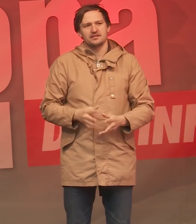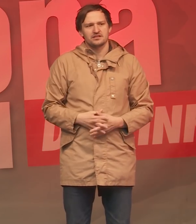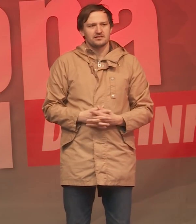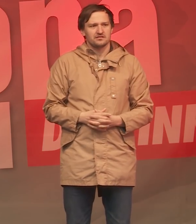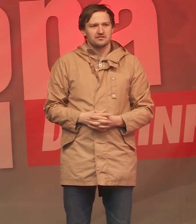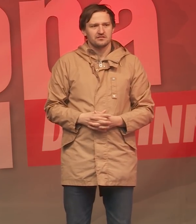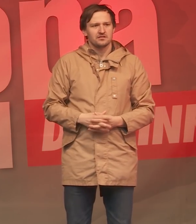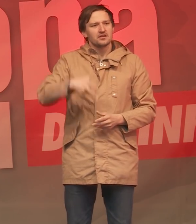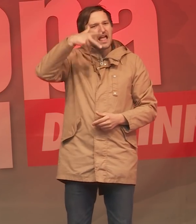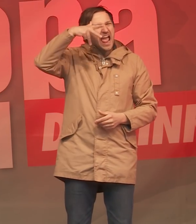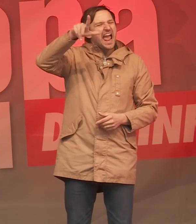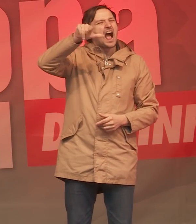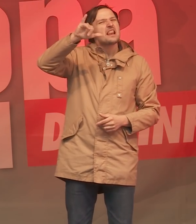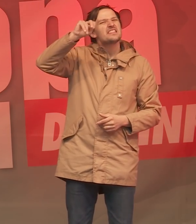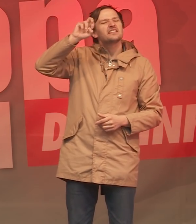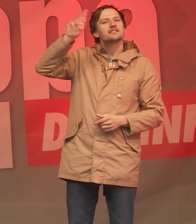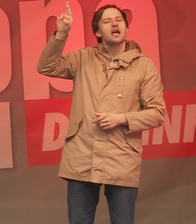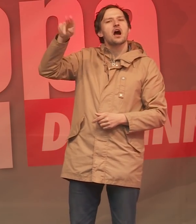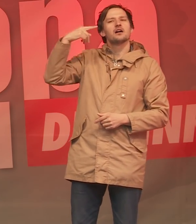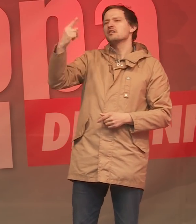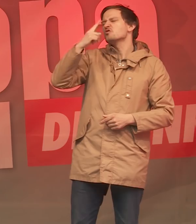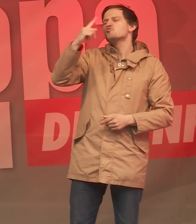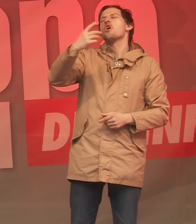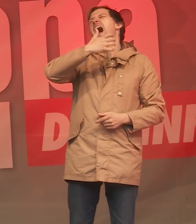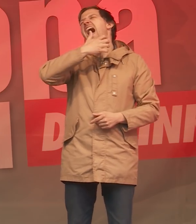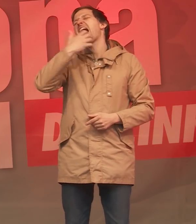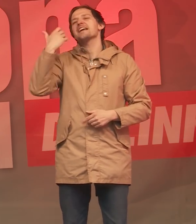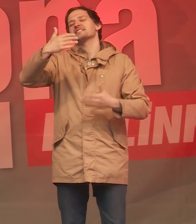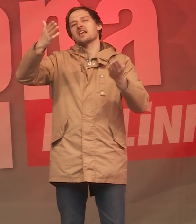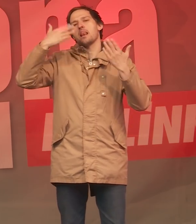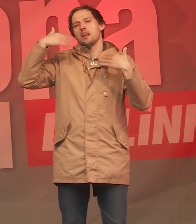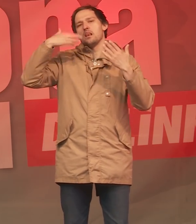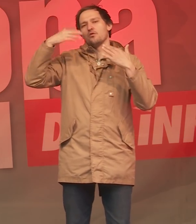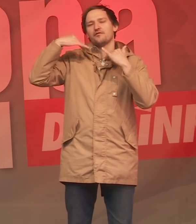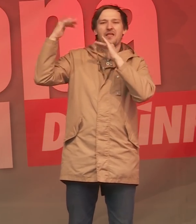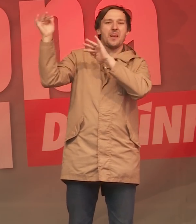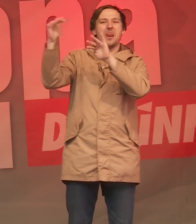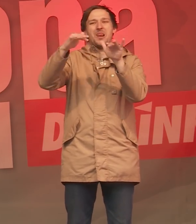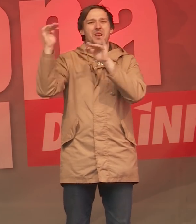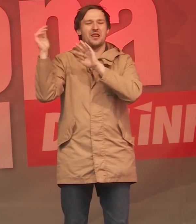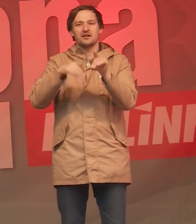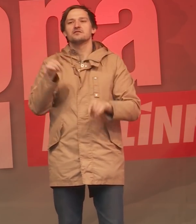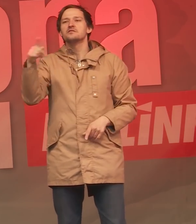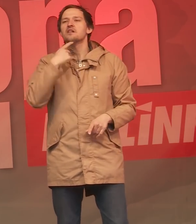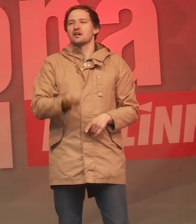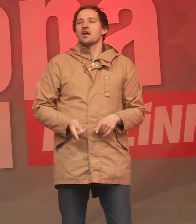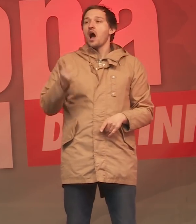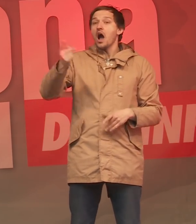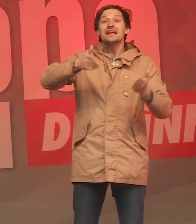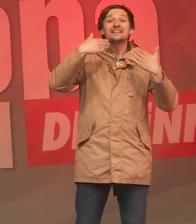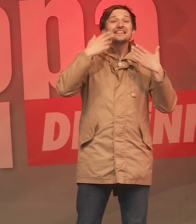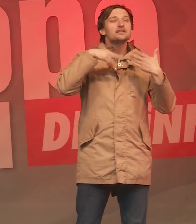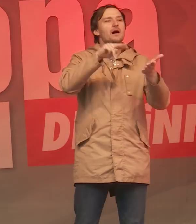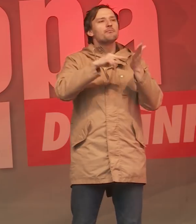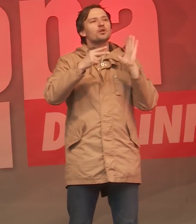Und an Herrn Lindner, der nur heiße Luft von sich gibt und etwas davon schwadroniert hat, dass das ja Klimapolitik